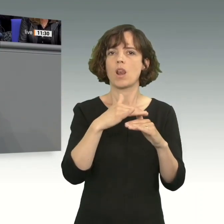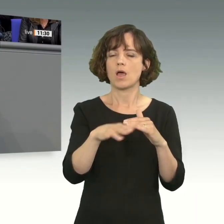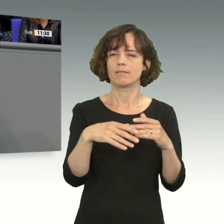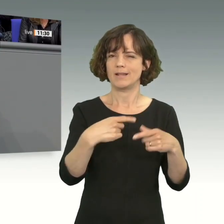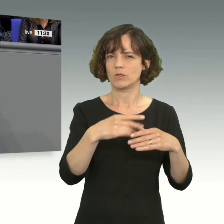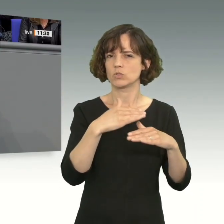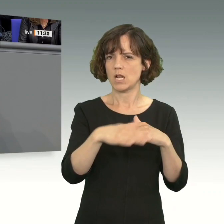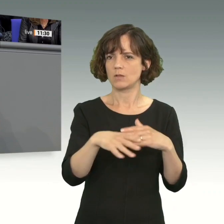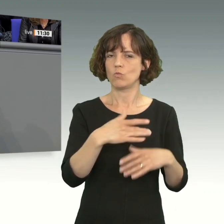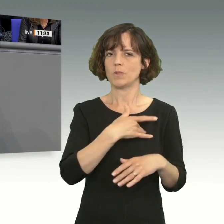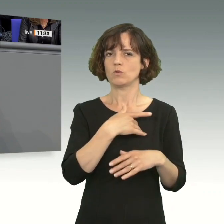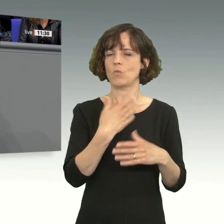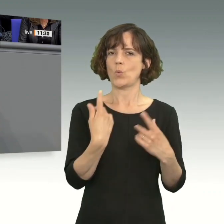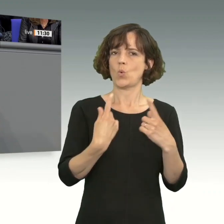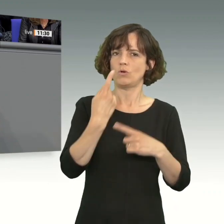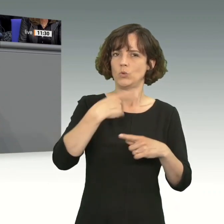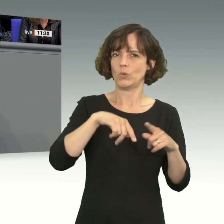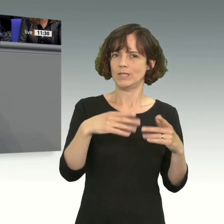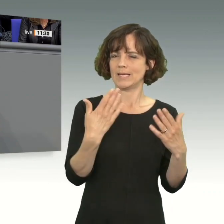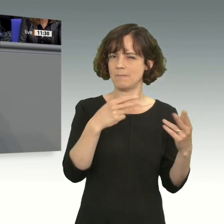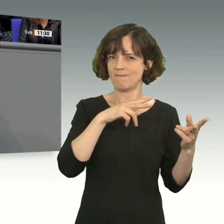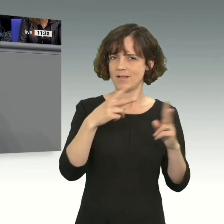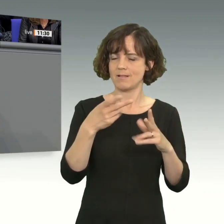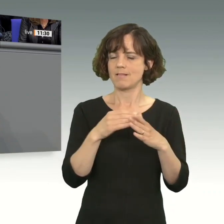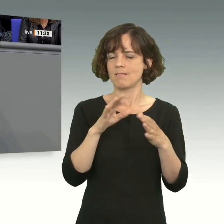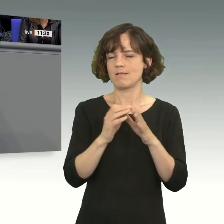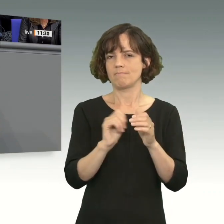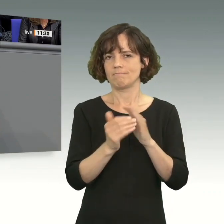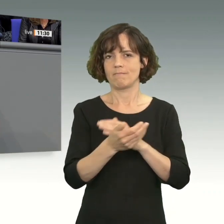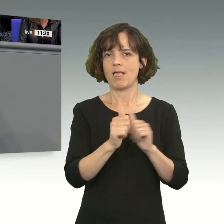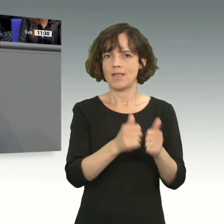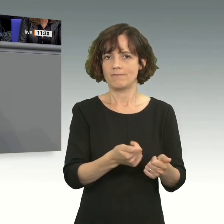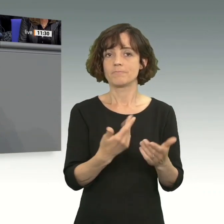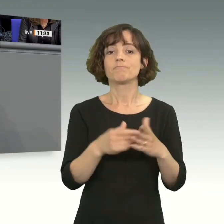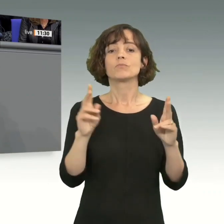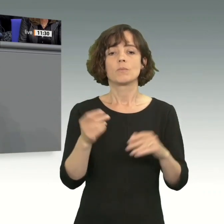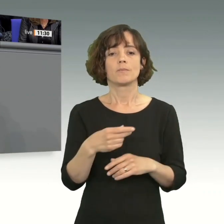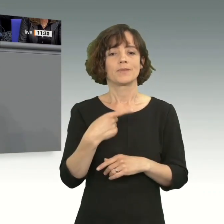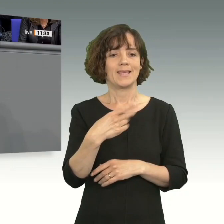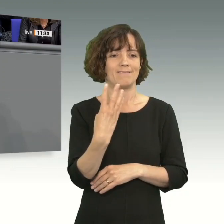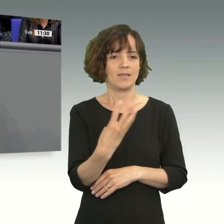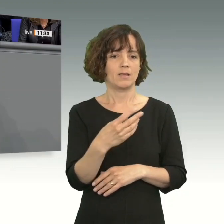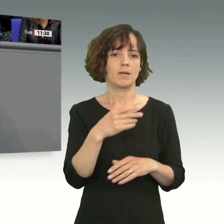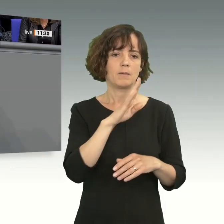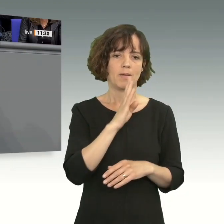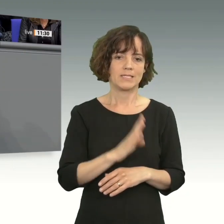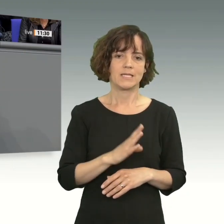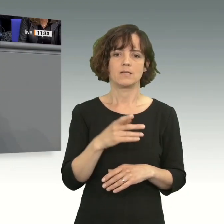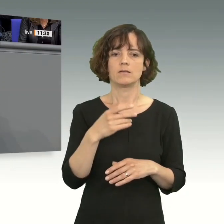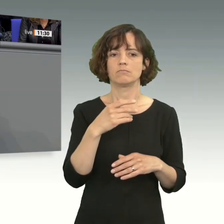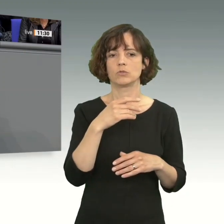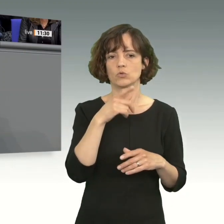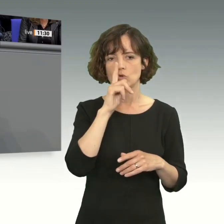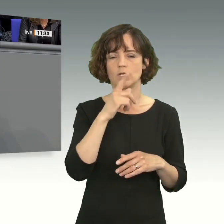Entwicklungsländer helfen. Und noch was. Im Rahmen der G4 Brasilien, Deutschland, Indien und Japan wollen wir uns weiter für eine